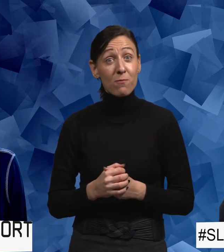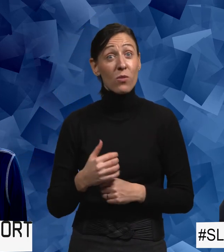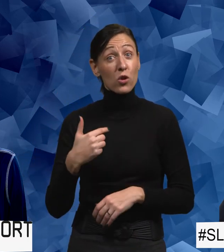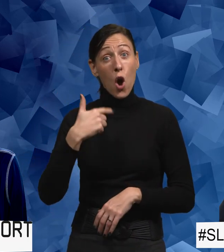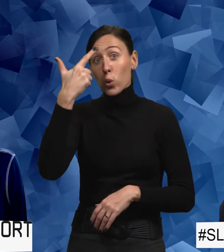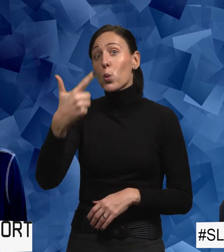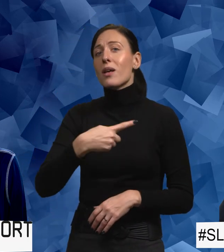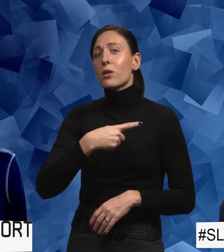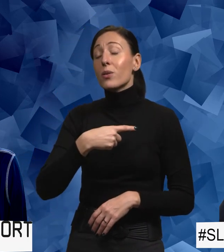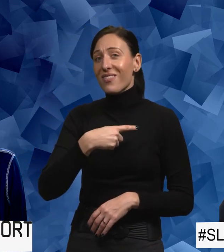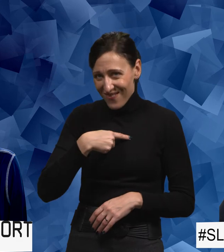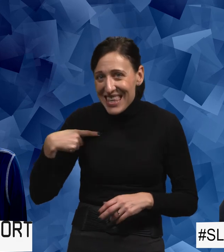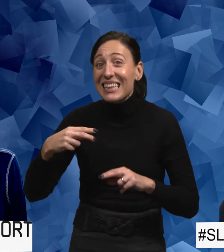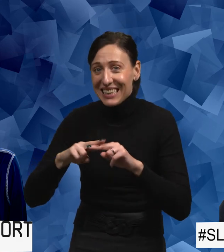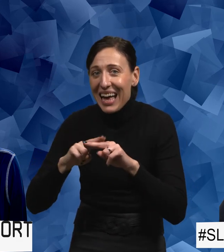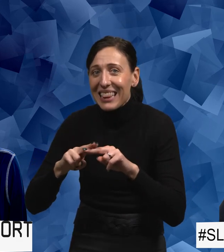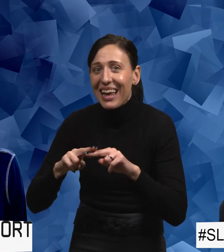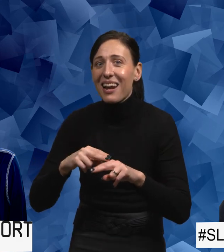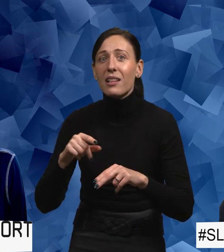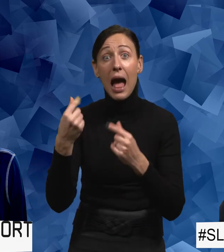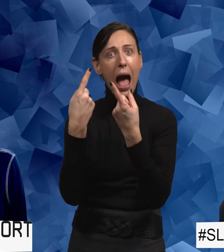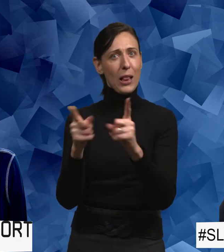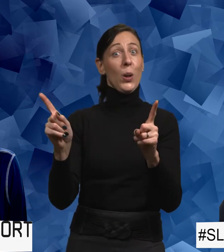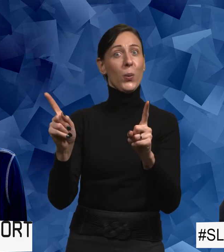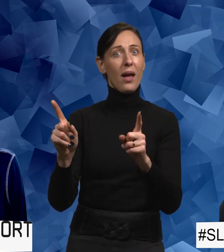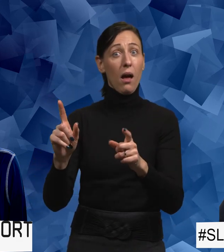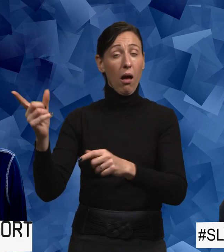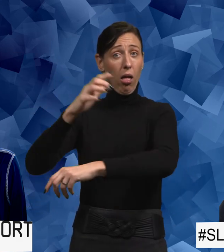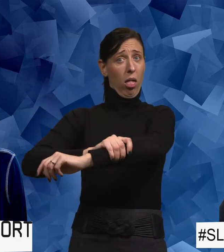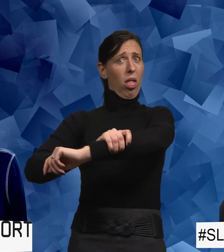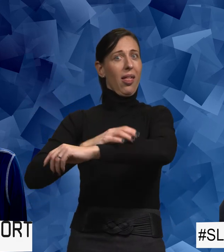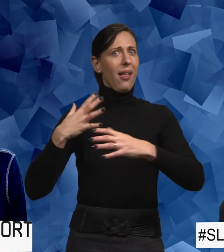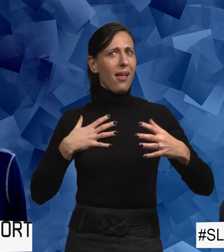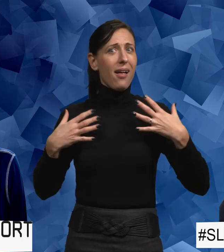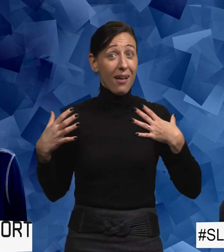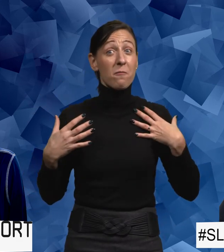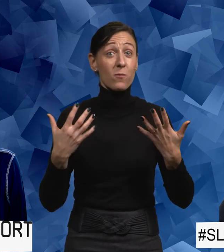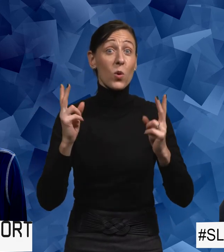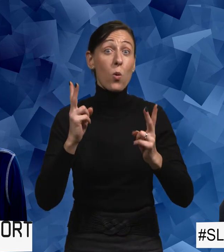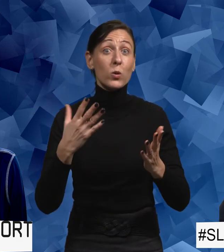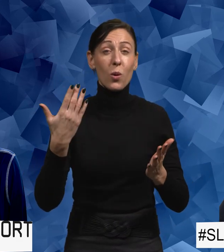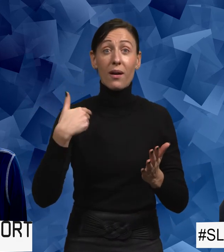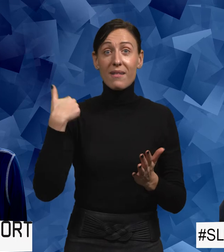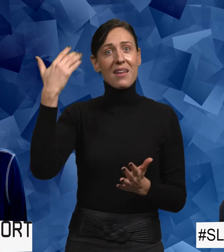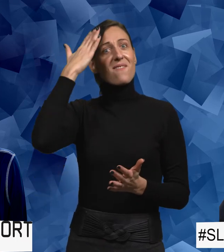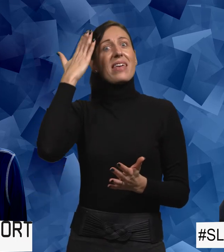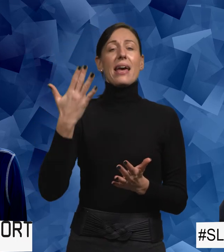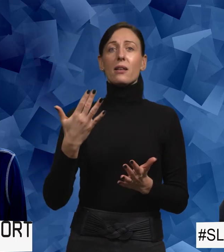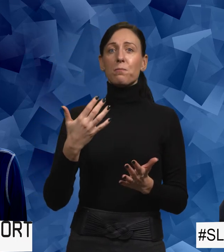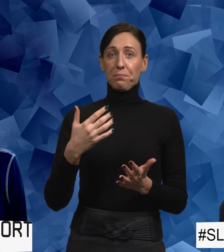För jag tror att du känner det även. Alltså att det blir en annorlunda sätt att bli tagen på. Och jag